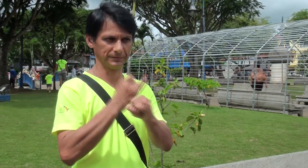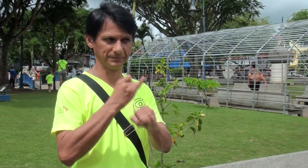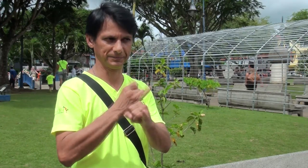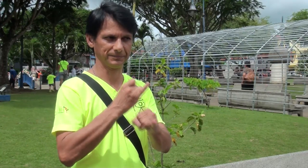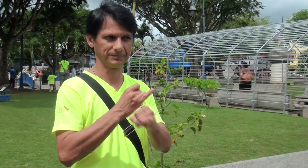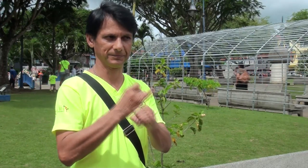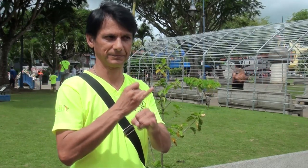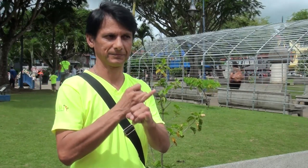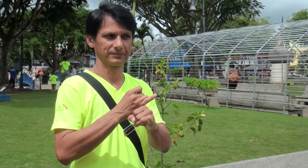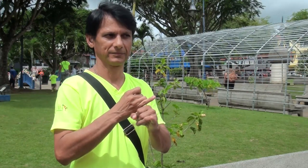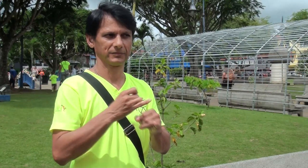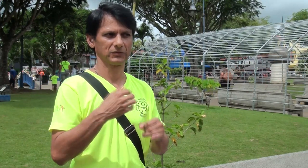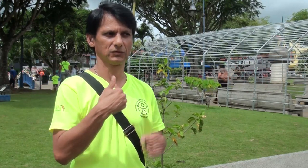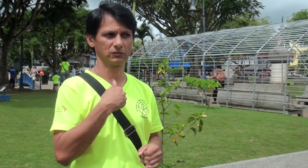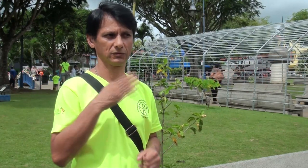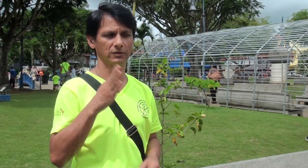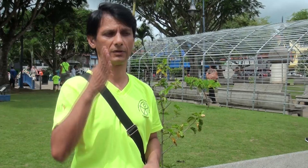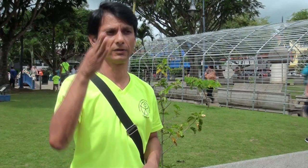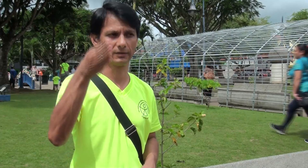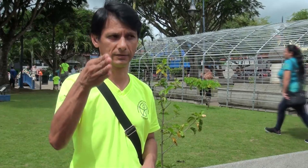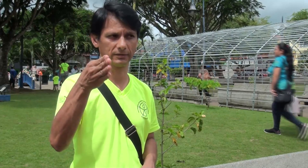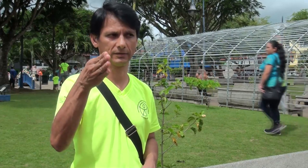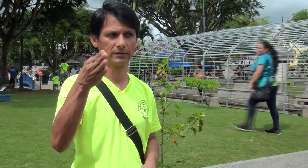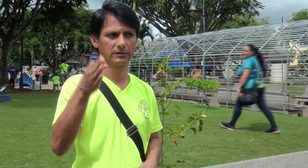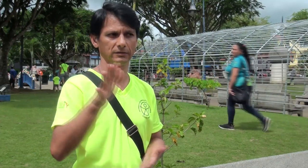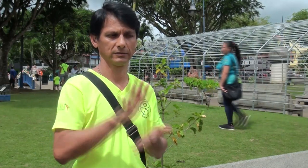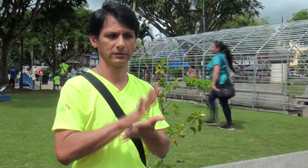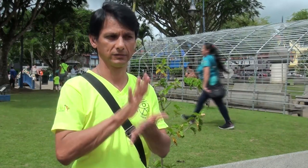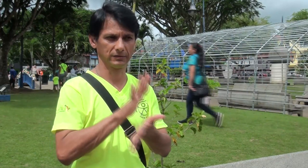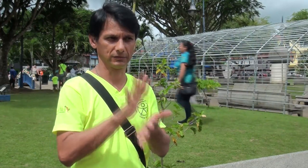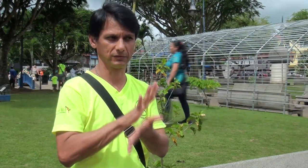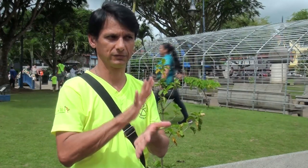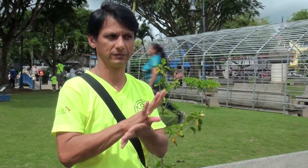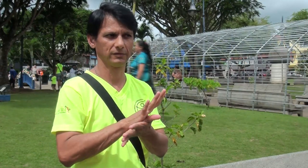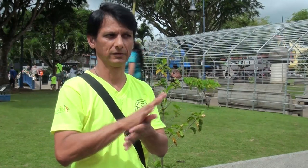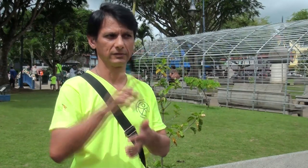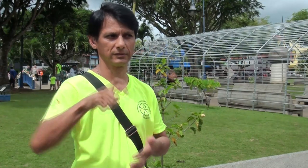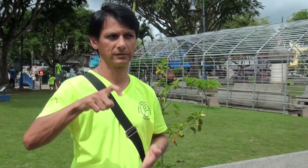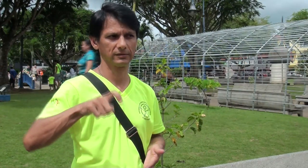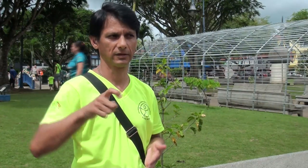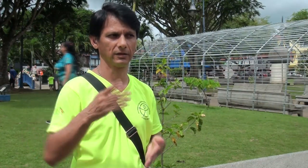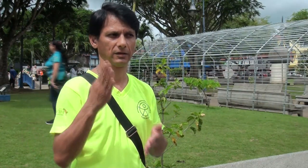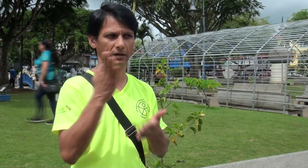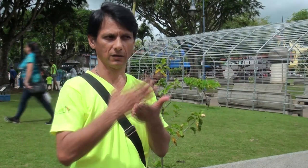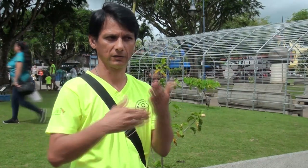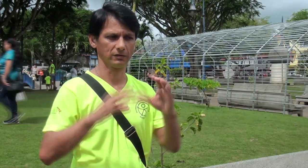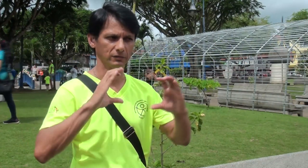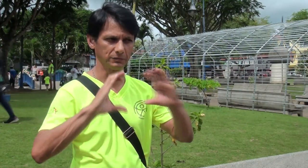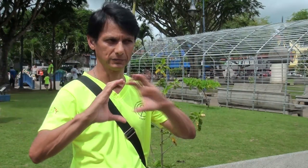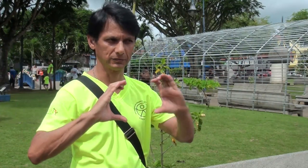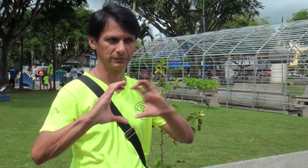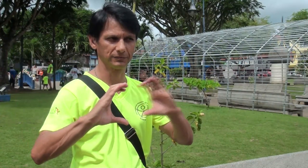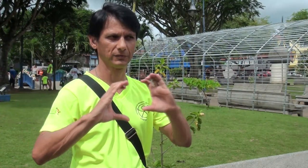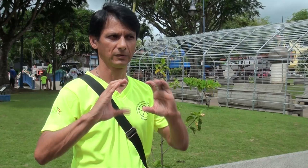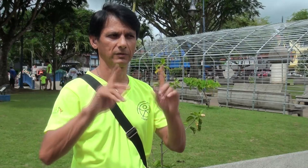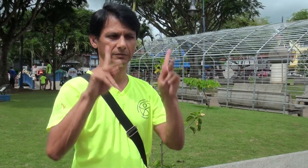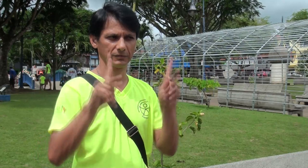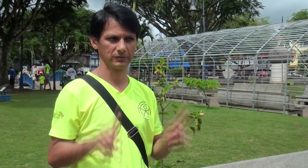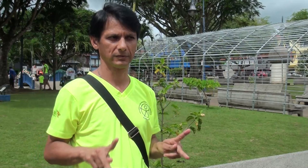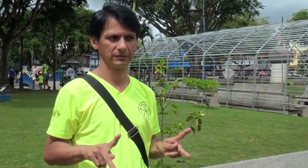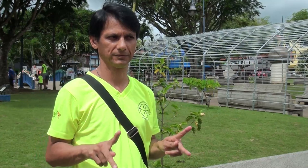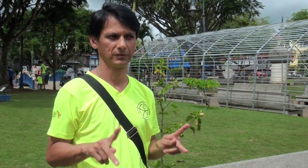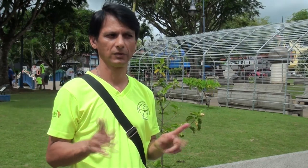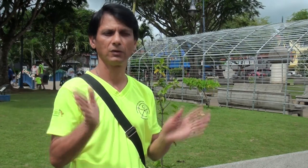instituciones, porque si uno tiene que ir a hacer un trámite y necesita alguna comunicación con las